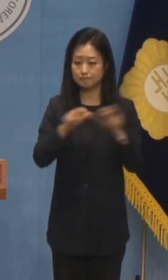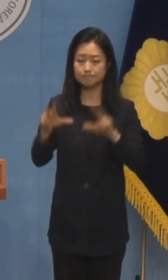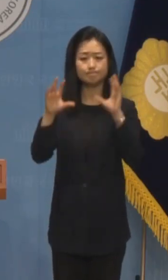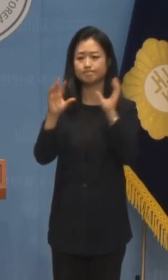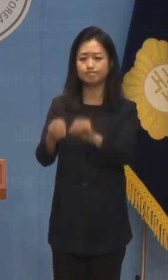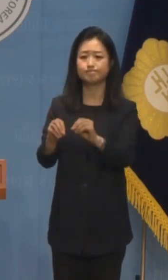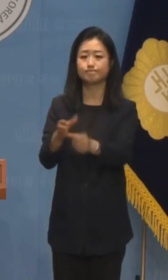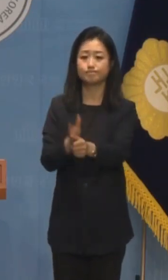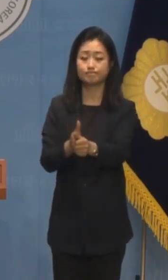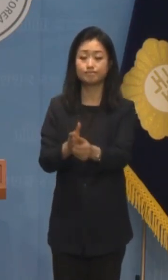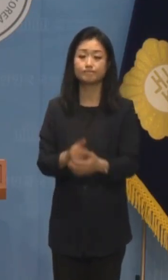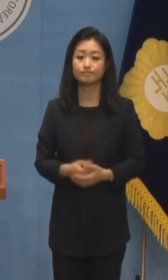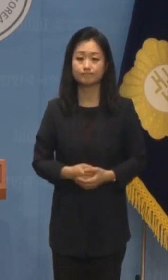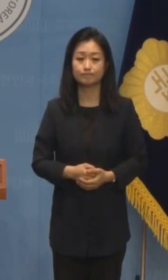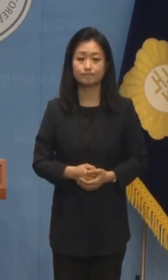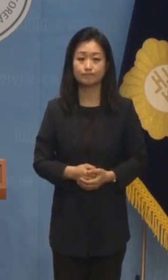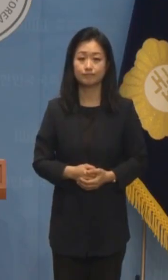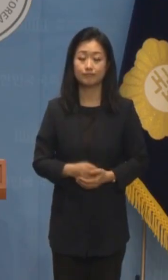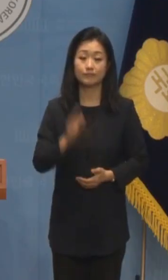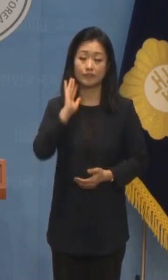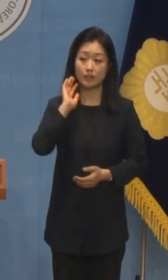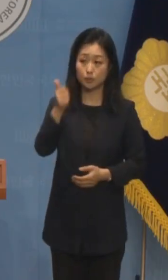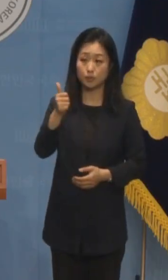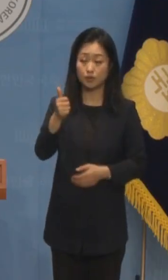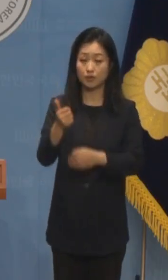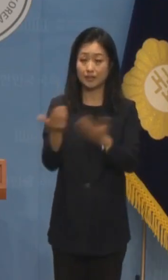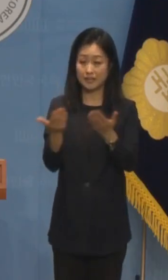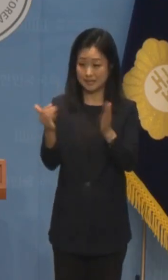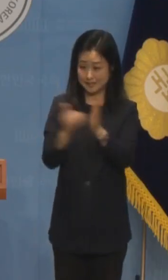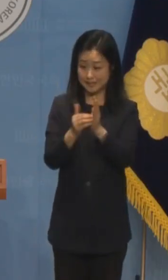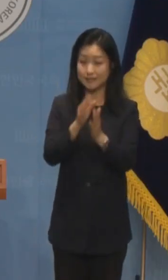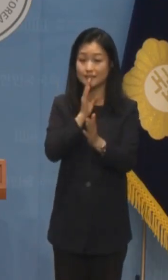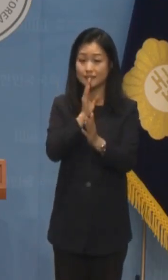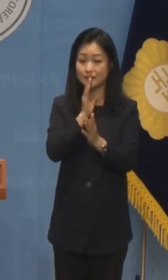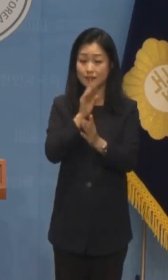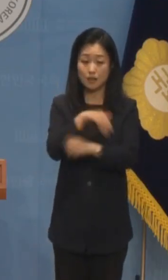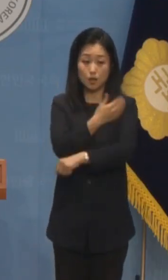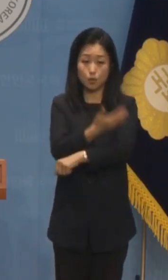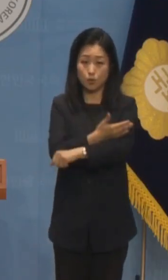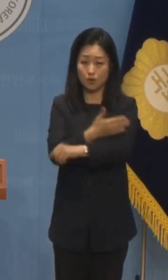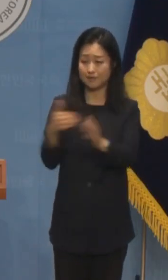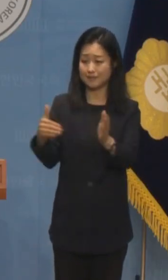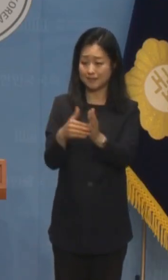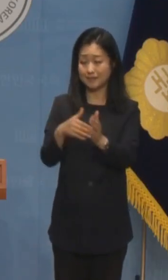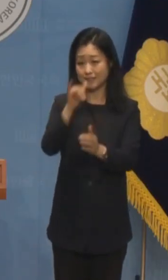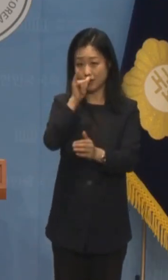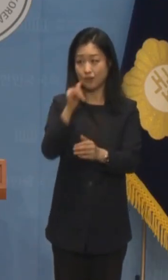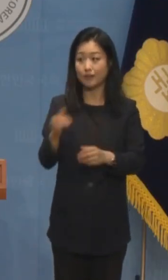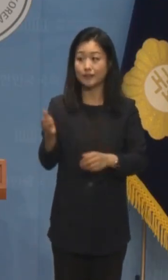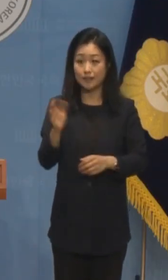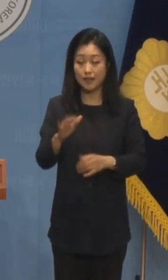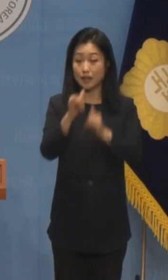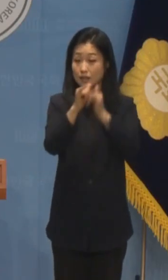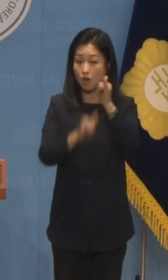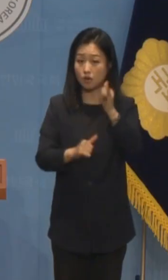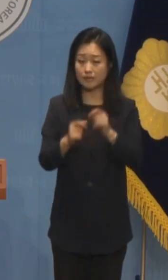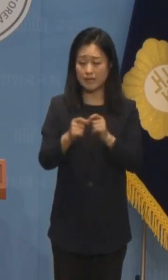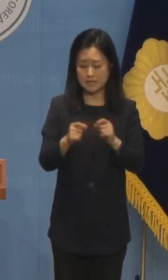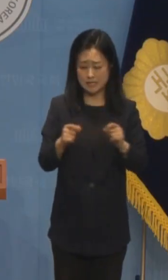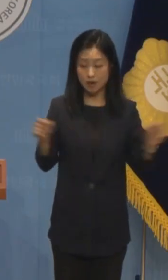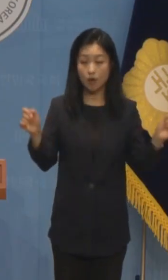멈추십시오. 대통령 임기는 끝이 있고 그 권력은 유한하지만 역사는